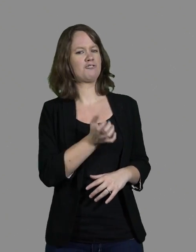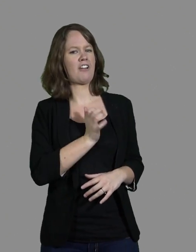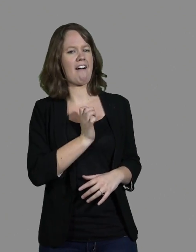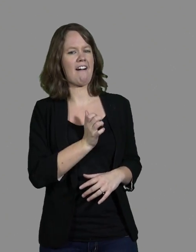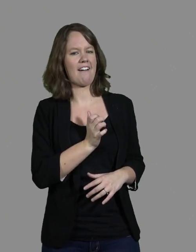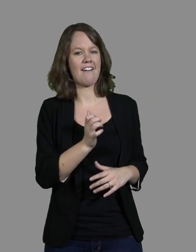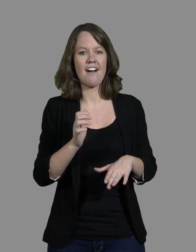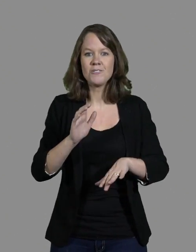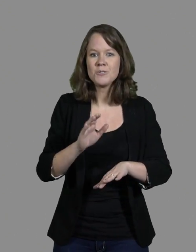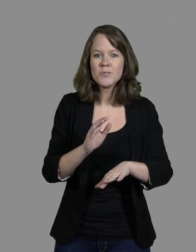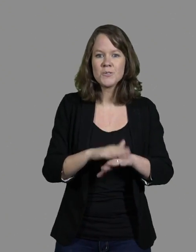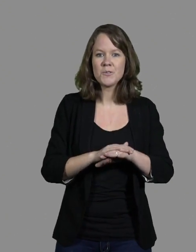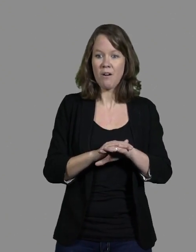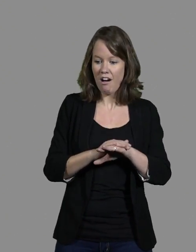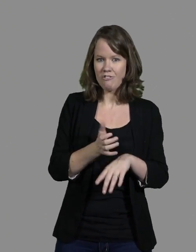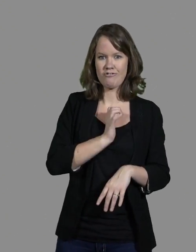coup de foudre avec Finlay.